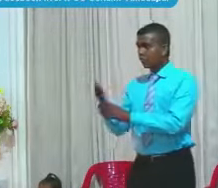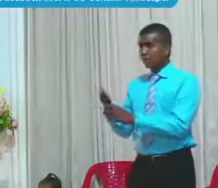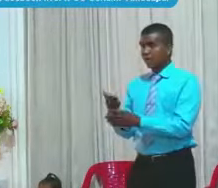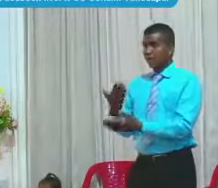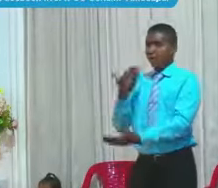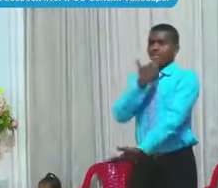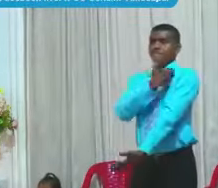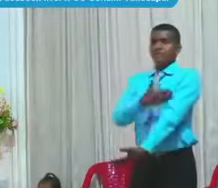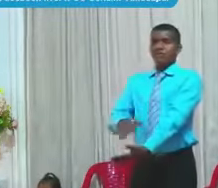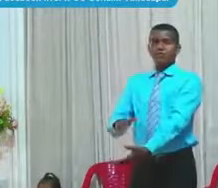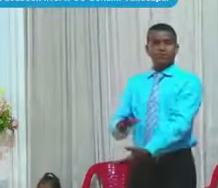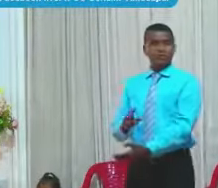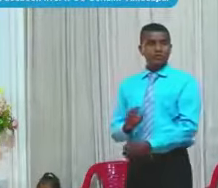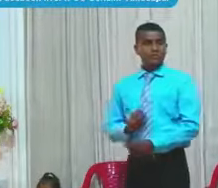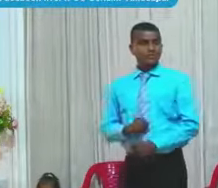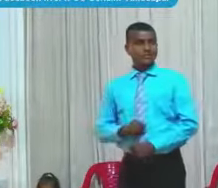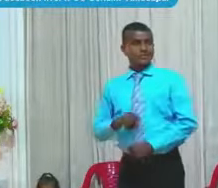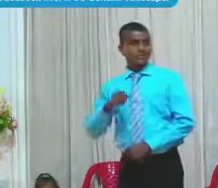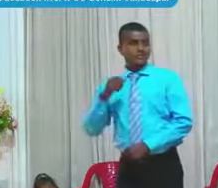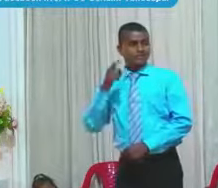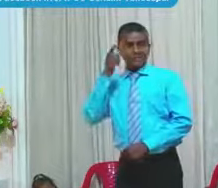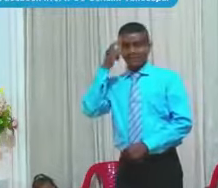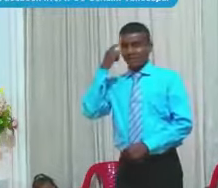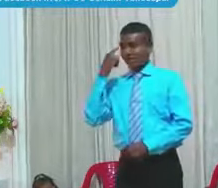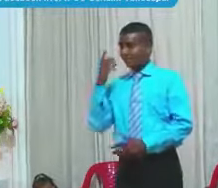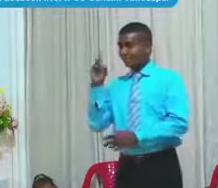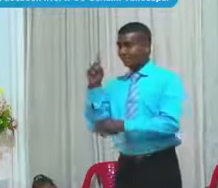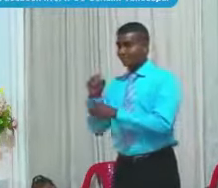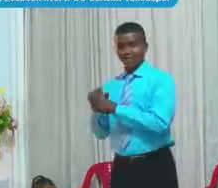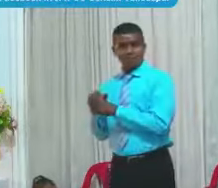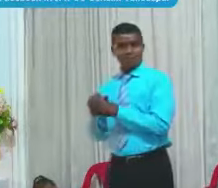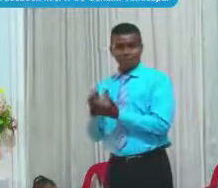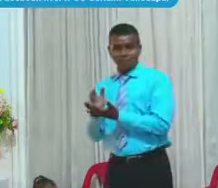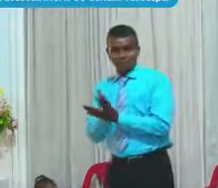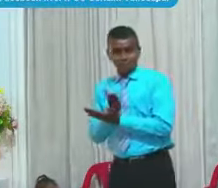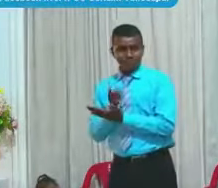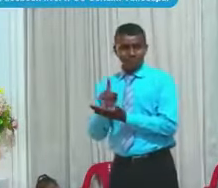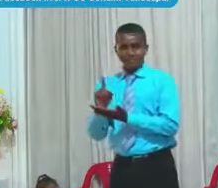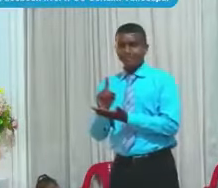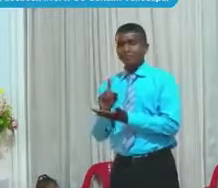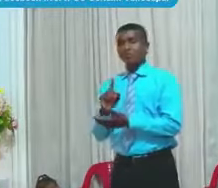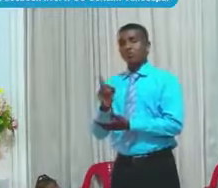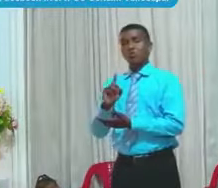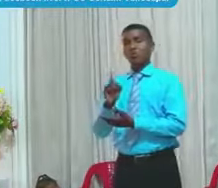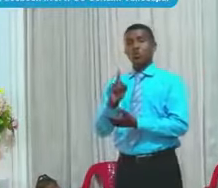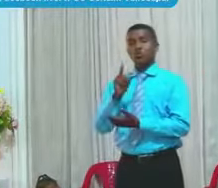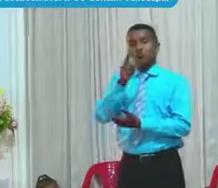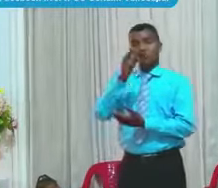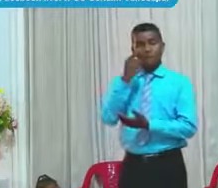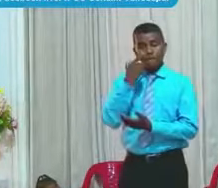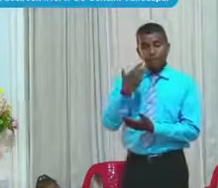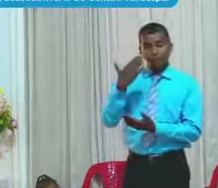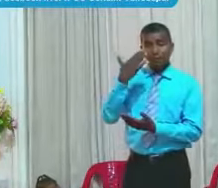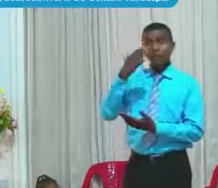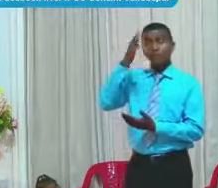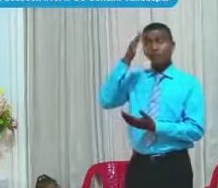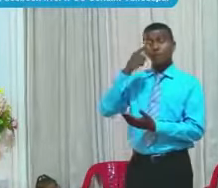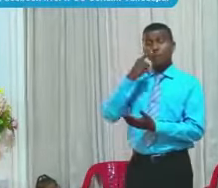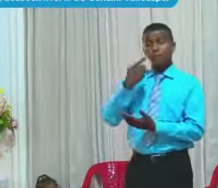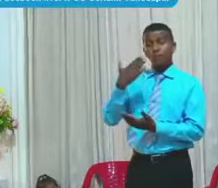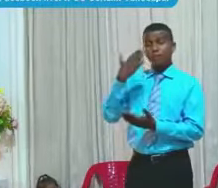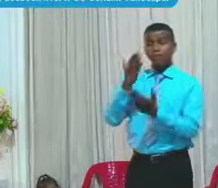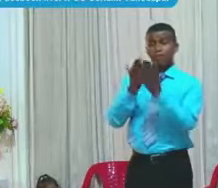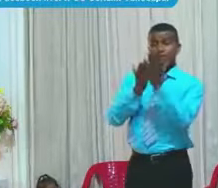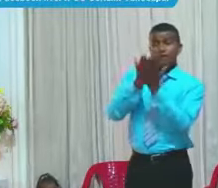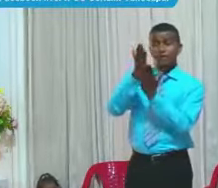Dios No necesita plata Dios quiere probar La fidelidad El amor De cada persona Para con ella Dios no le interesa La plata